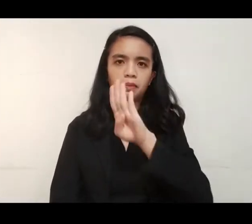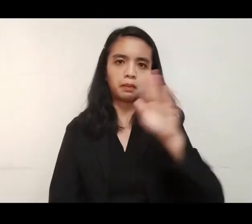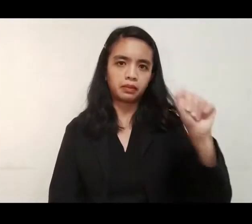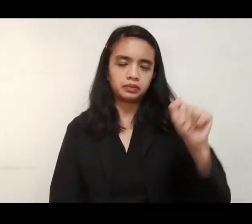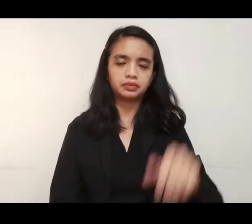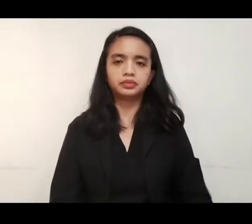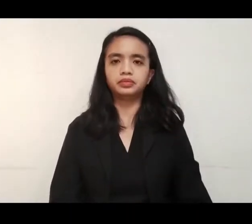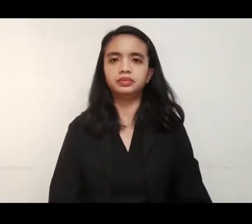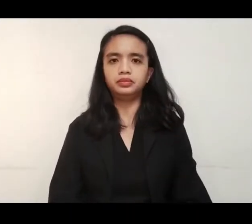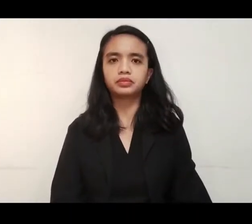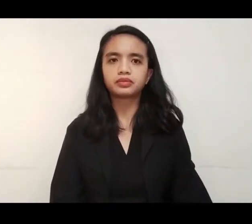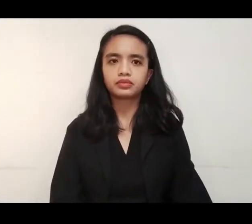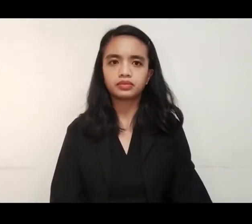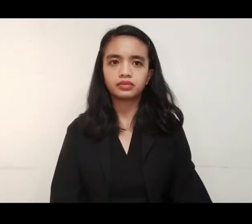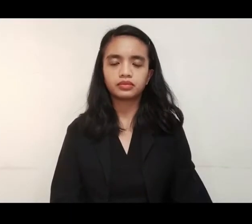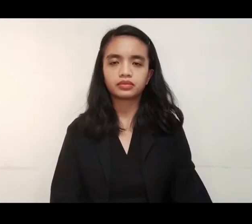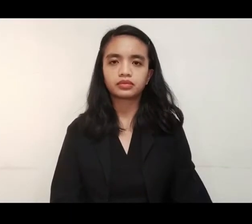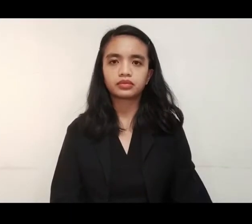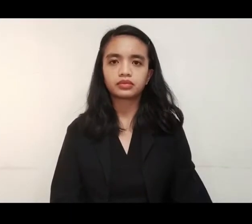Balitang Amyanan.